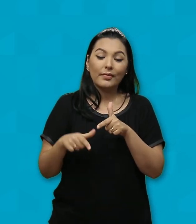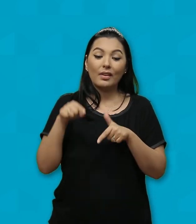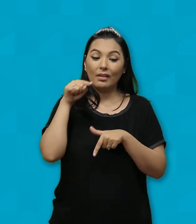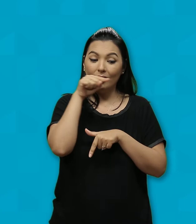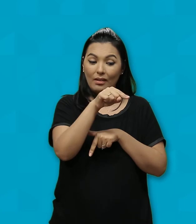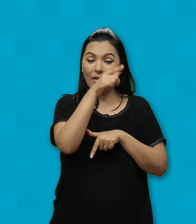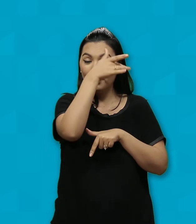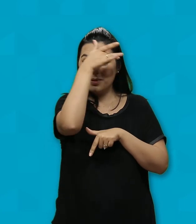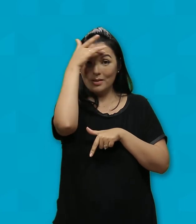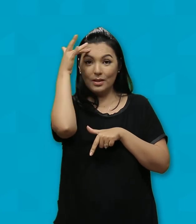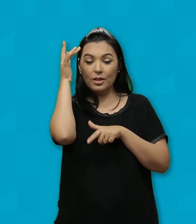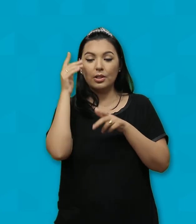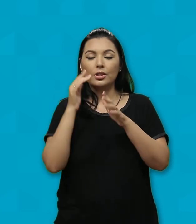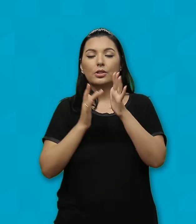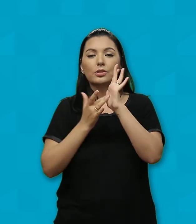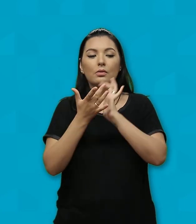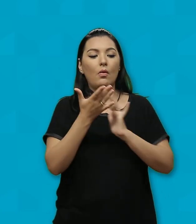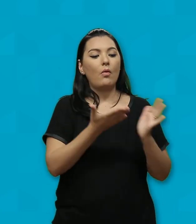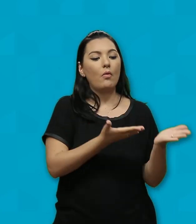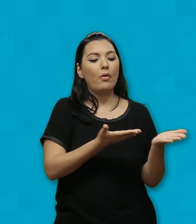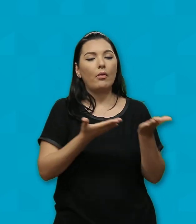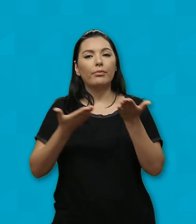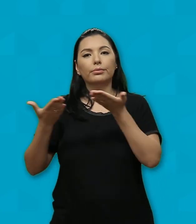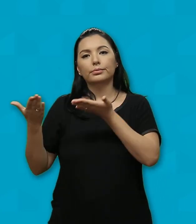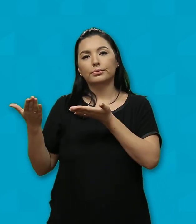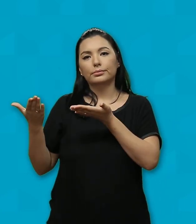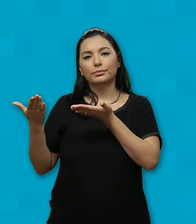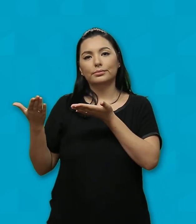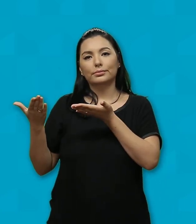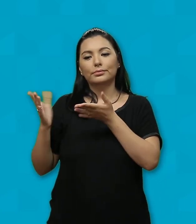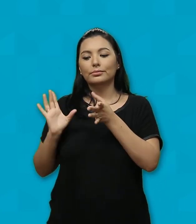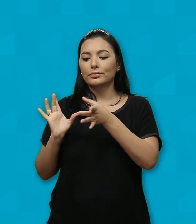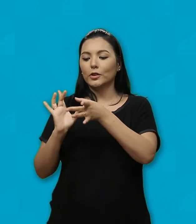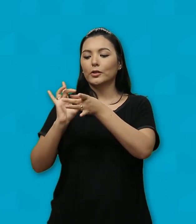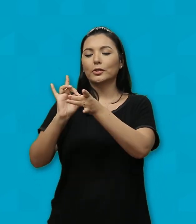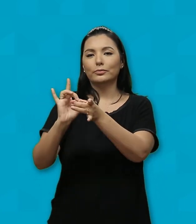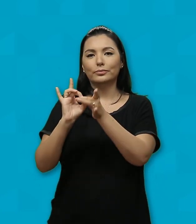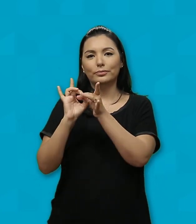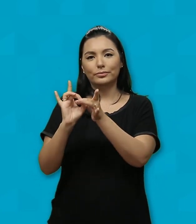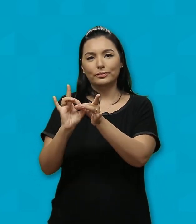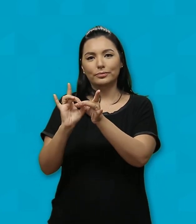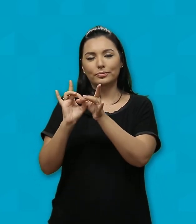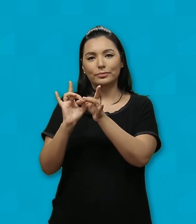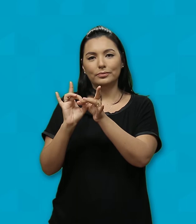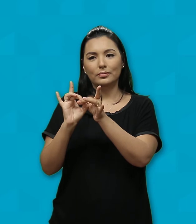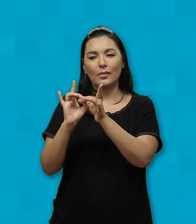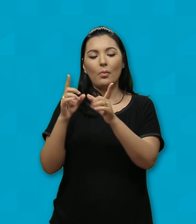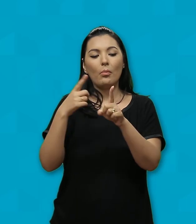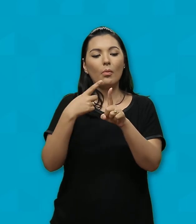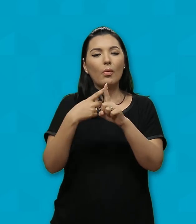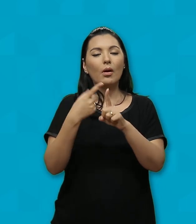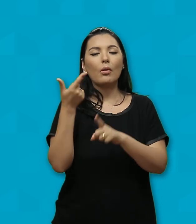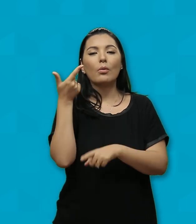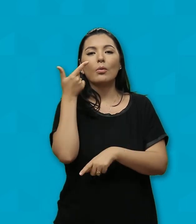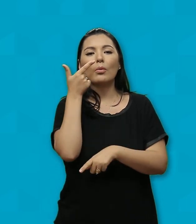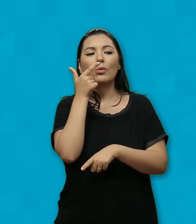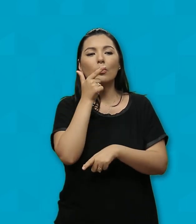Que Jesus convidou para que estivessem próximas a Ele Para que pudesse aliviar os pesos da vida